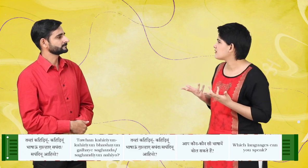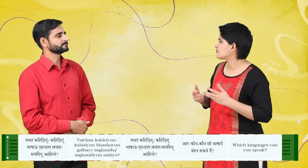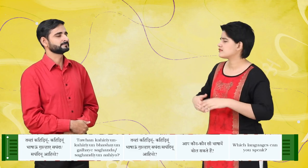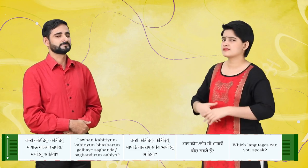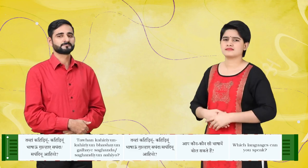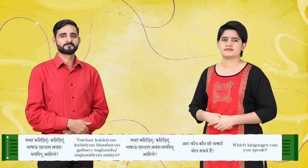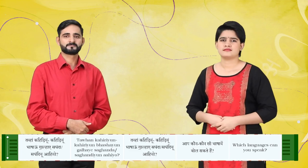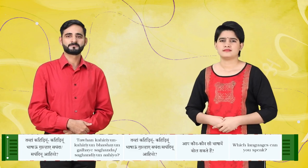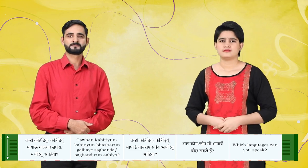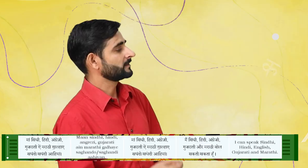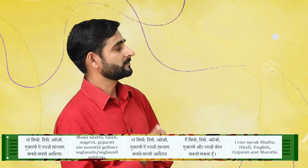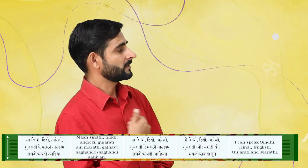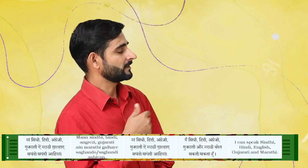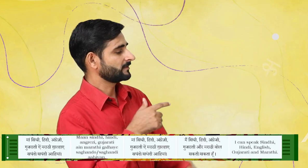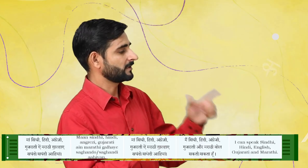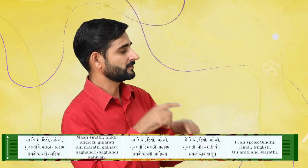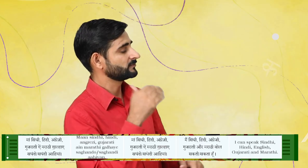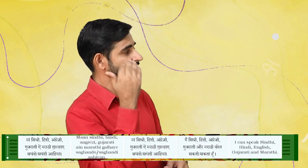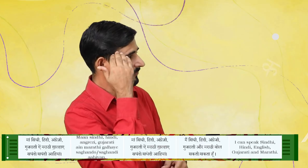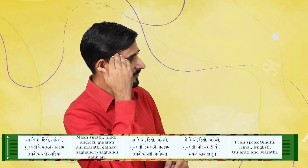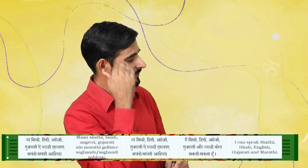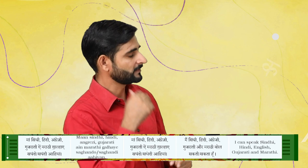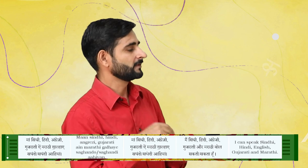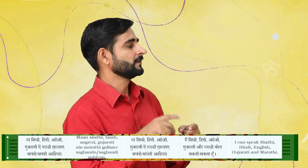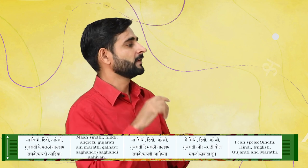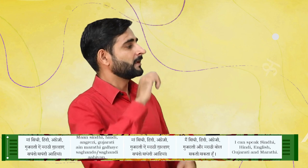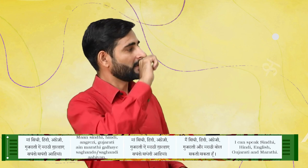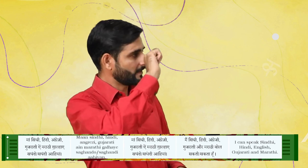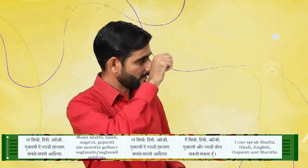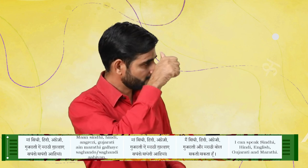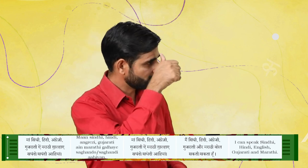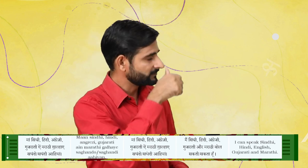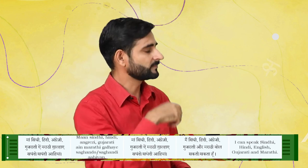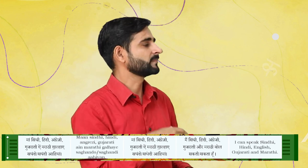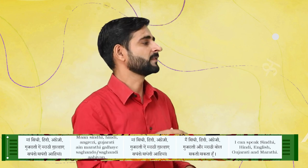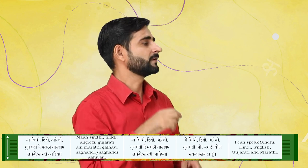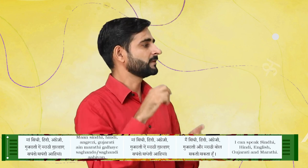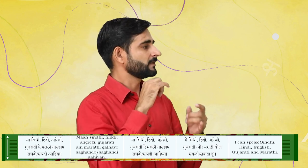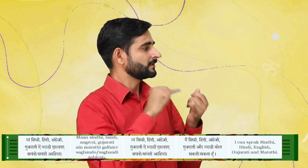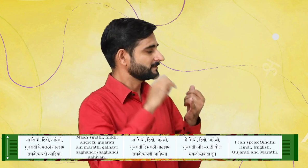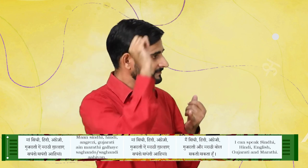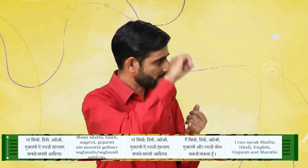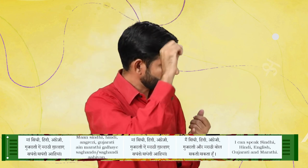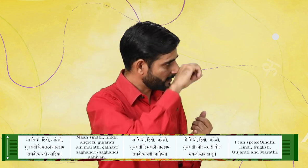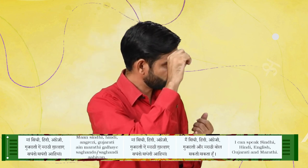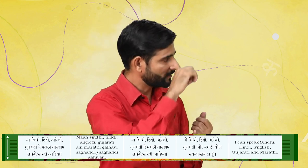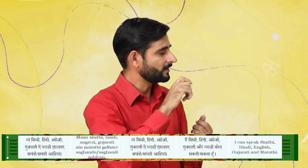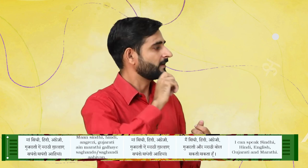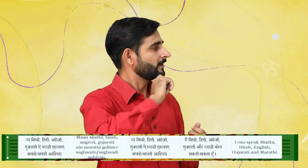सगंदा आहियो मा सिंदी, हिंदी, अंग्रेजी, गुजराती ए माराथी गलाए सगंदिया हैं